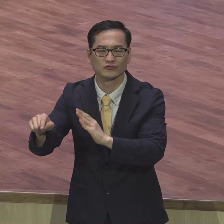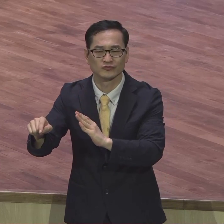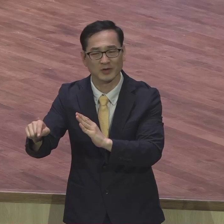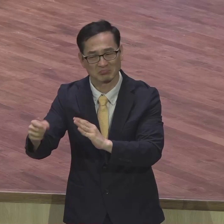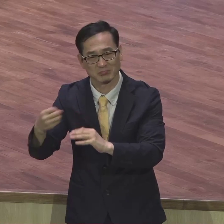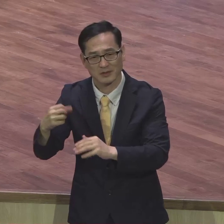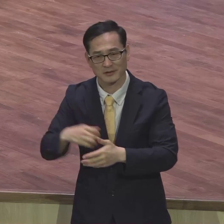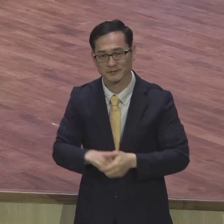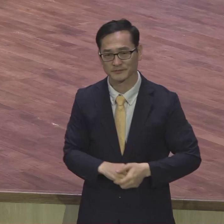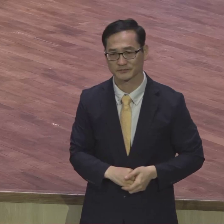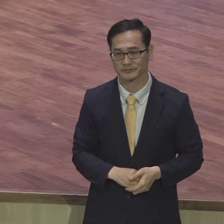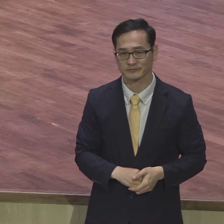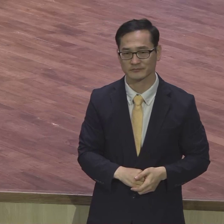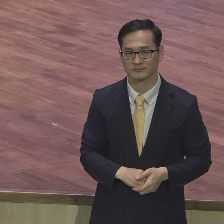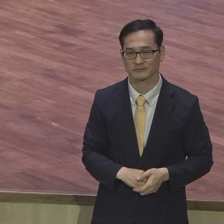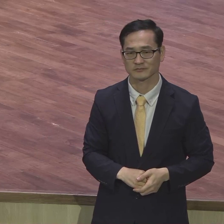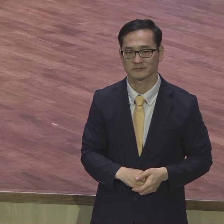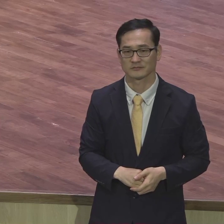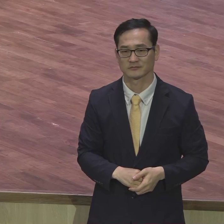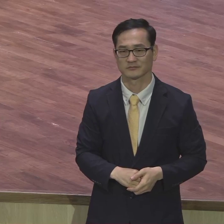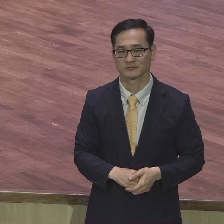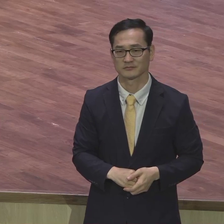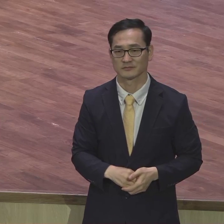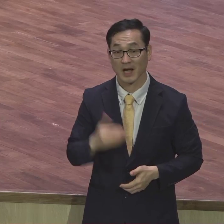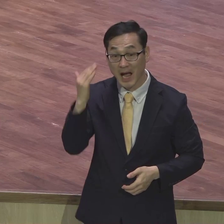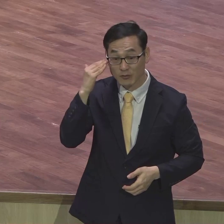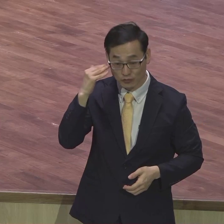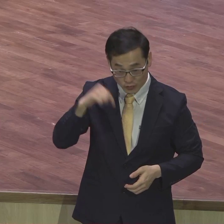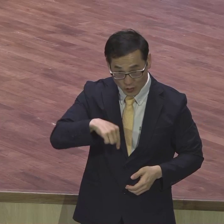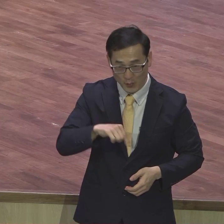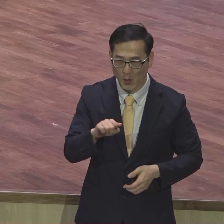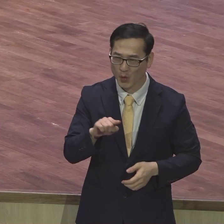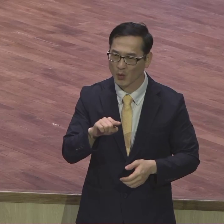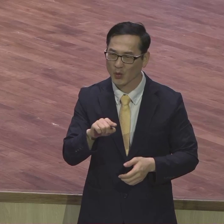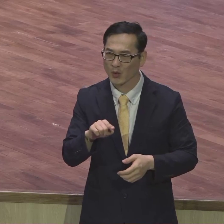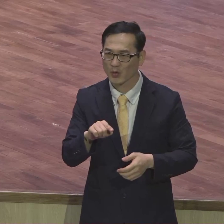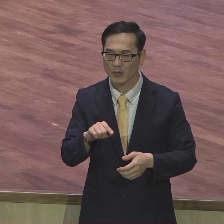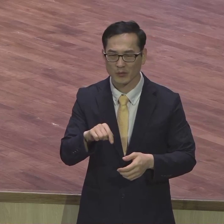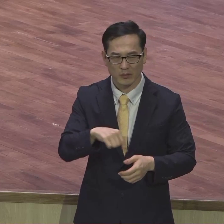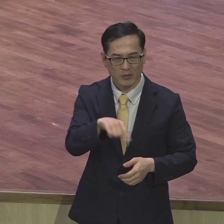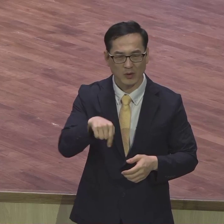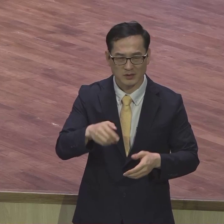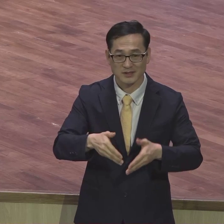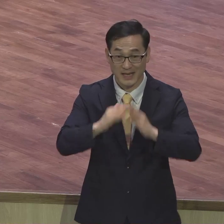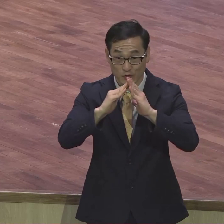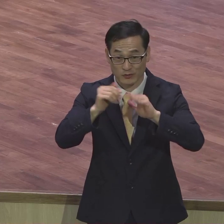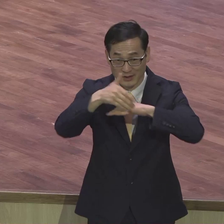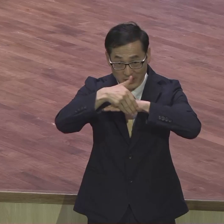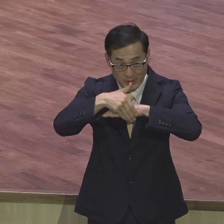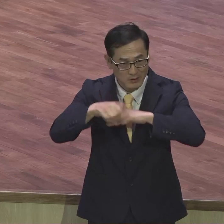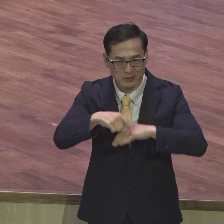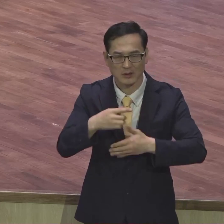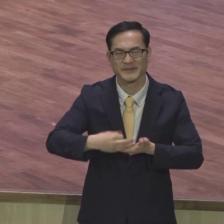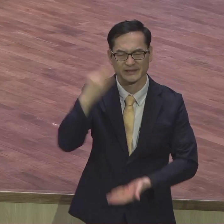했는데 너무 비싸서 못 세웠어요 땅값이 높은 비싸고 세울 수가 하나도 못 세웠어요 근데 이번에 이제